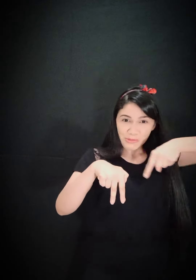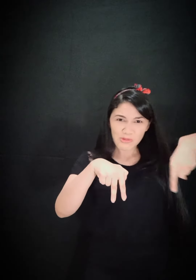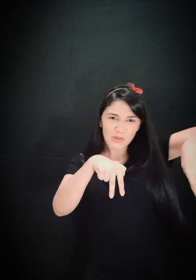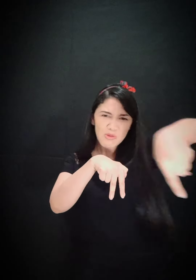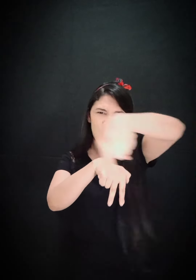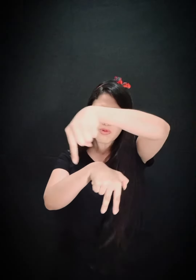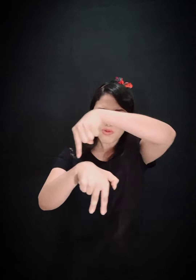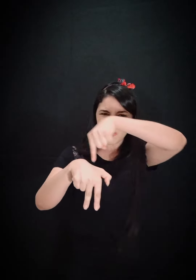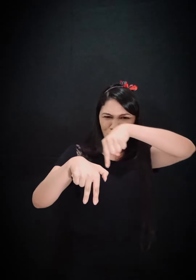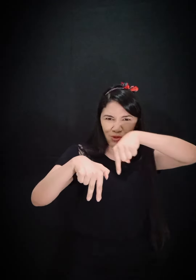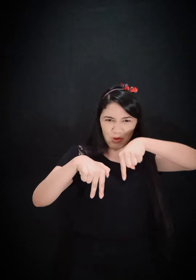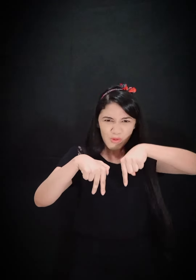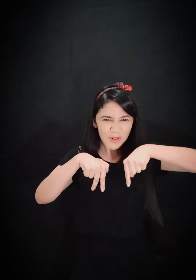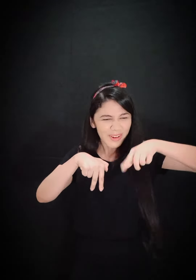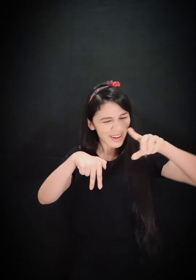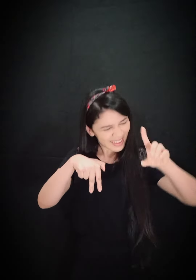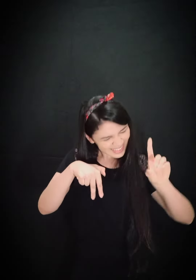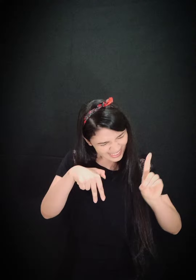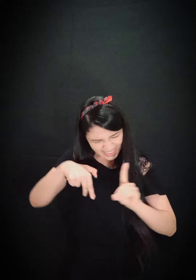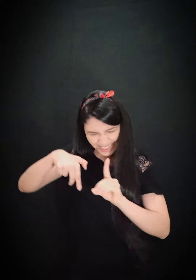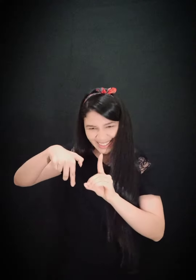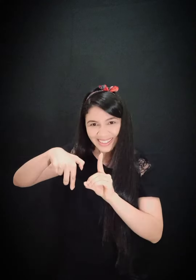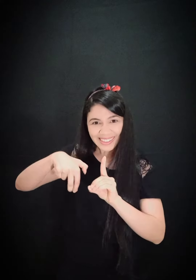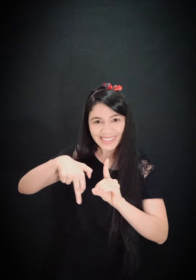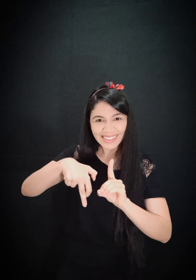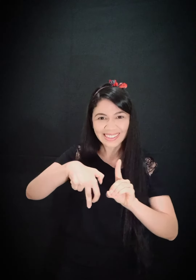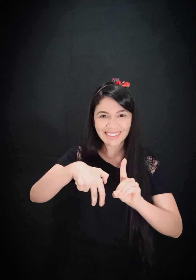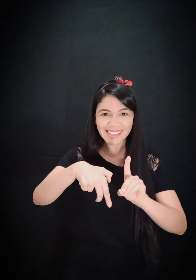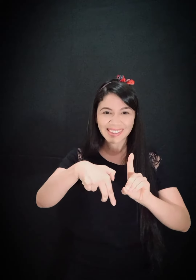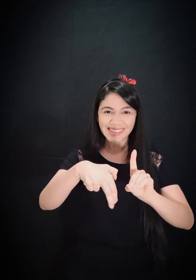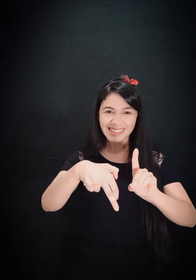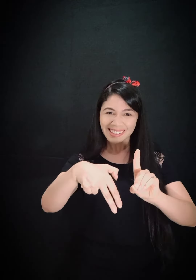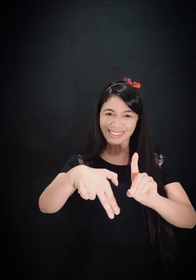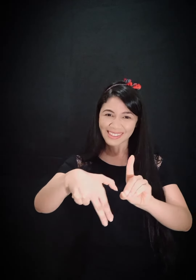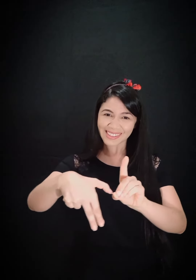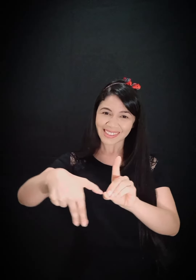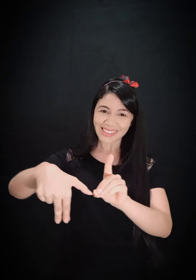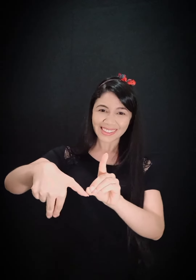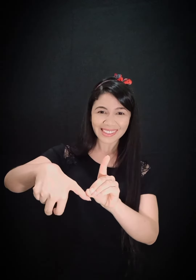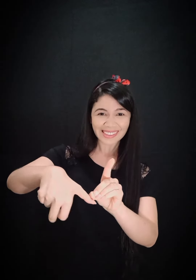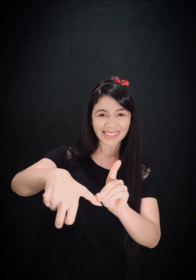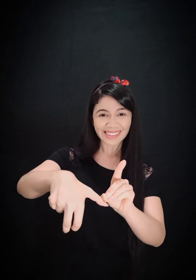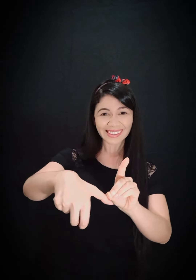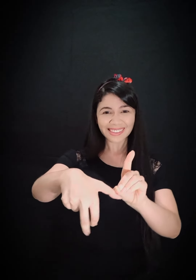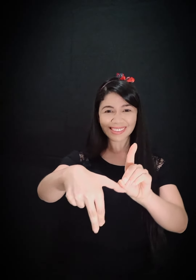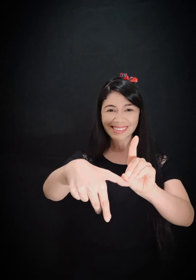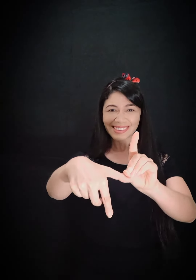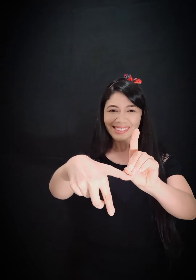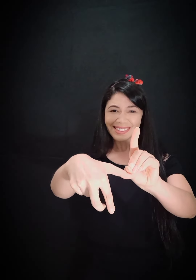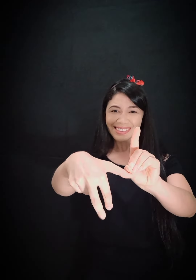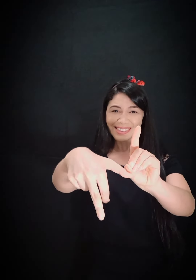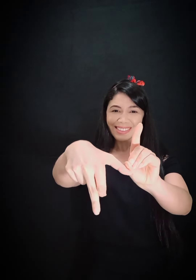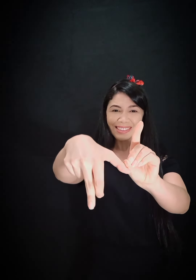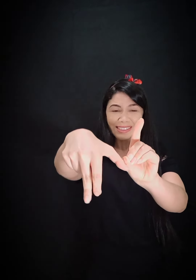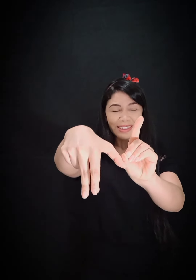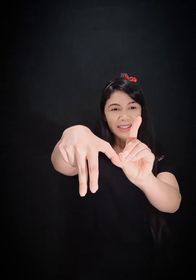redorceado pará, não temerás o